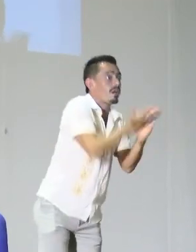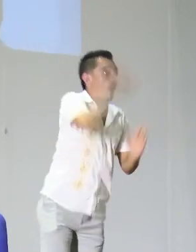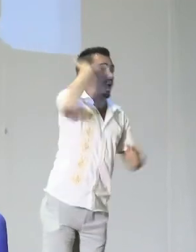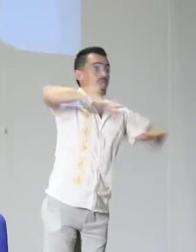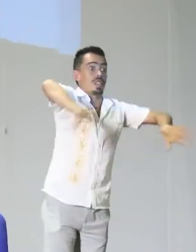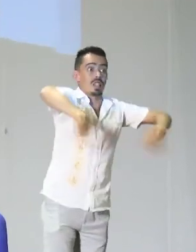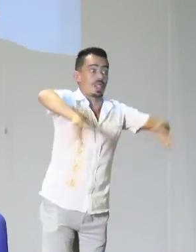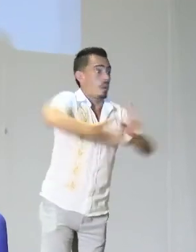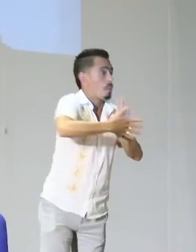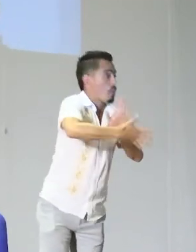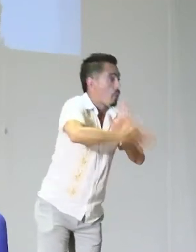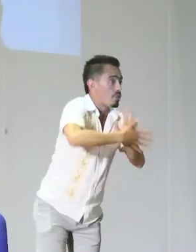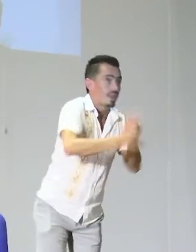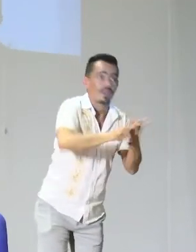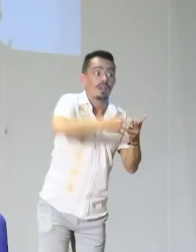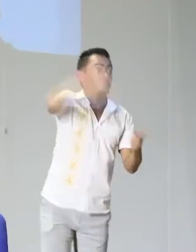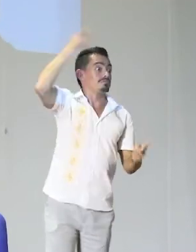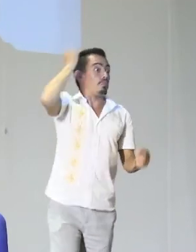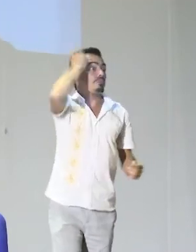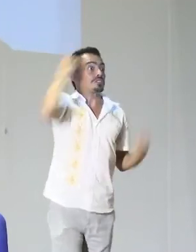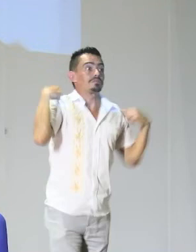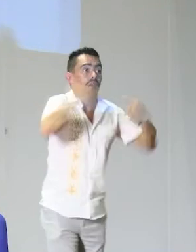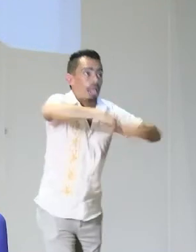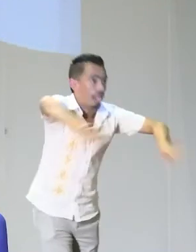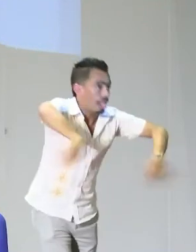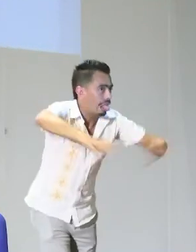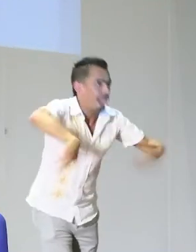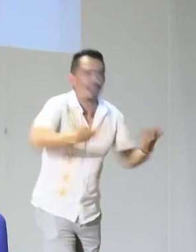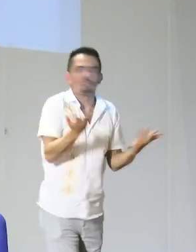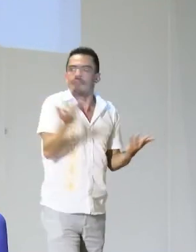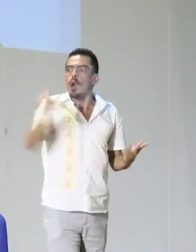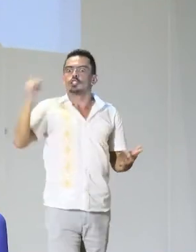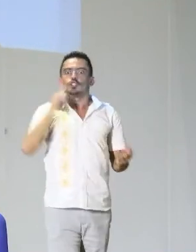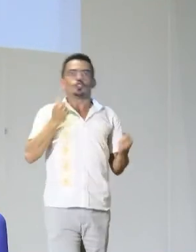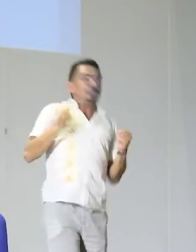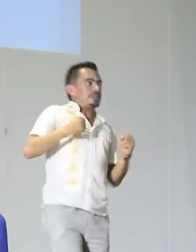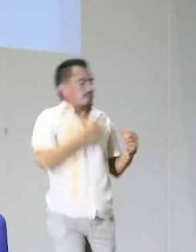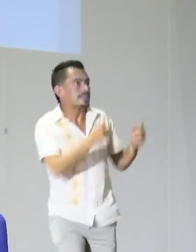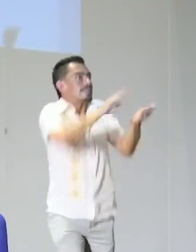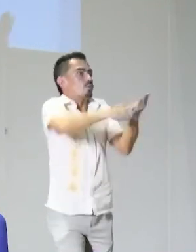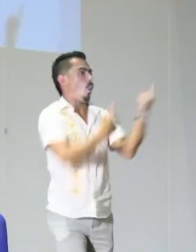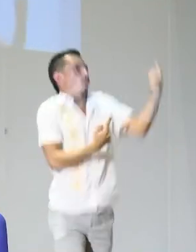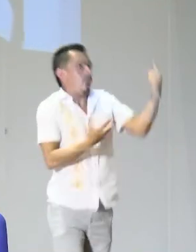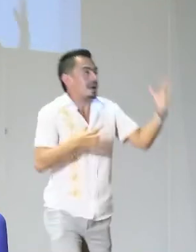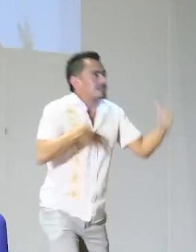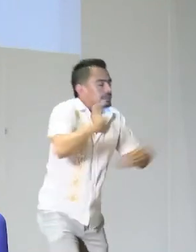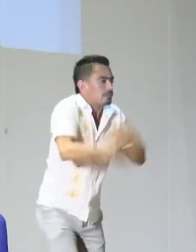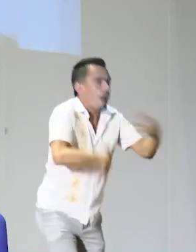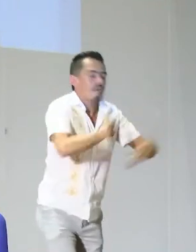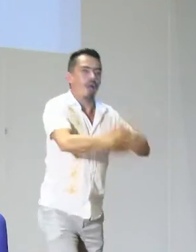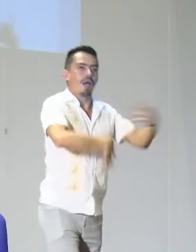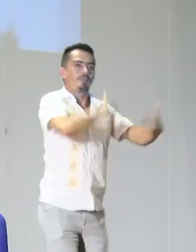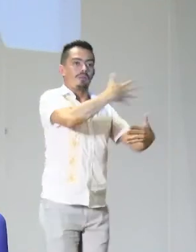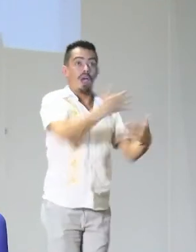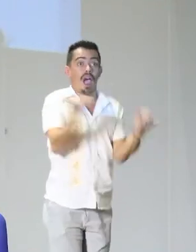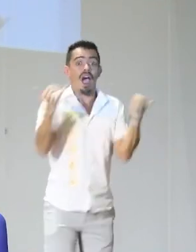de alguna forma, muchos líderes, hace muchos años atrás no contaban con docente de español, no accedían a la escuela,